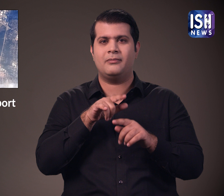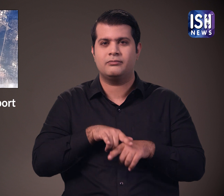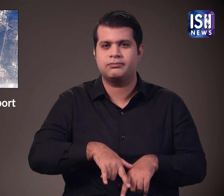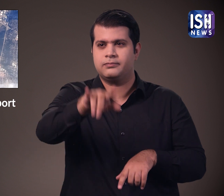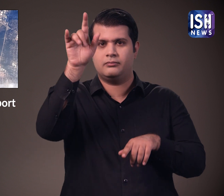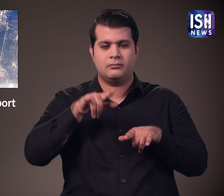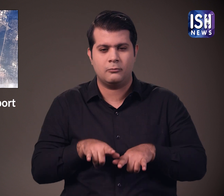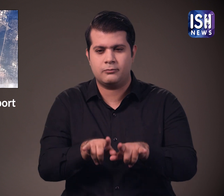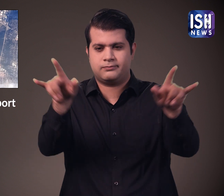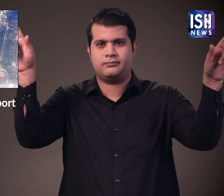डलास चल रहा था।